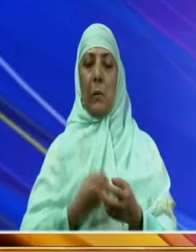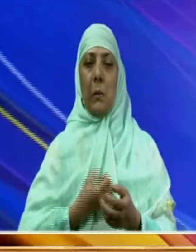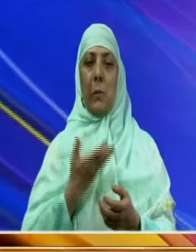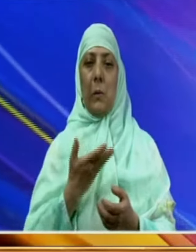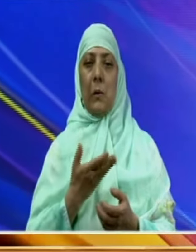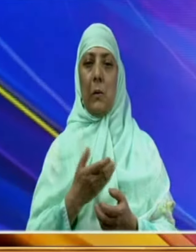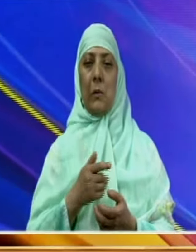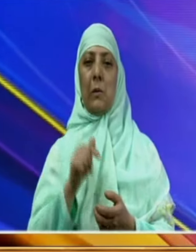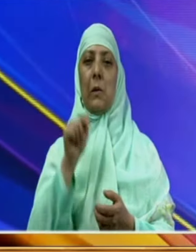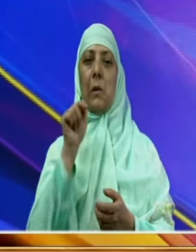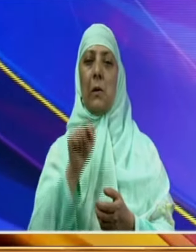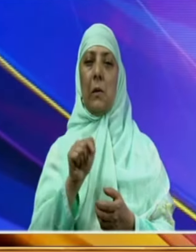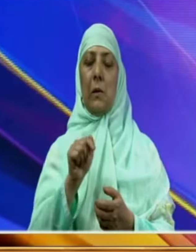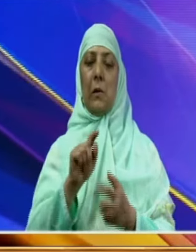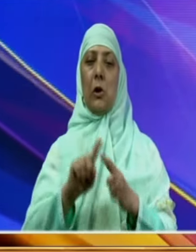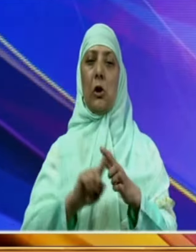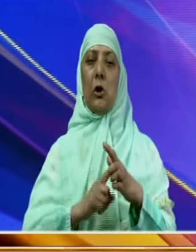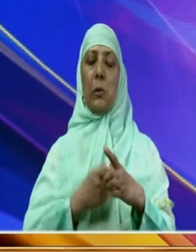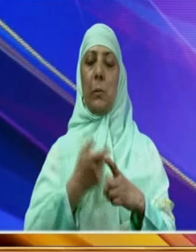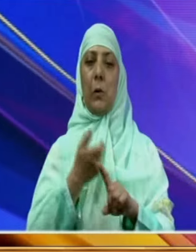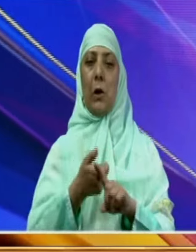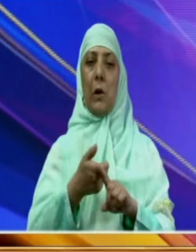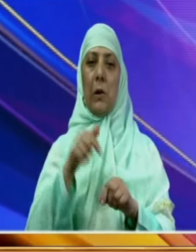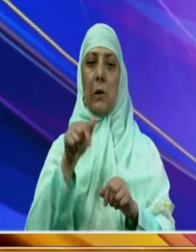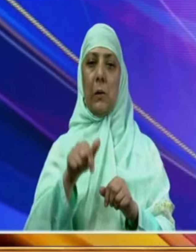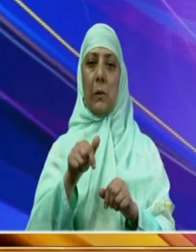انہوں نے کہا کہ اس دوران جمع کشمیر میں